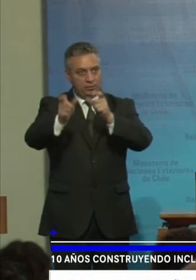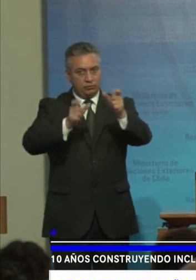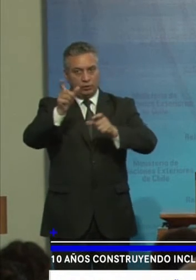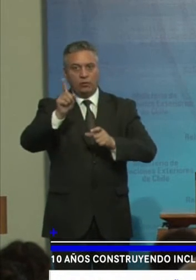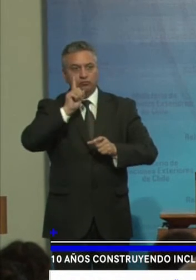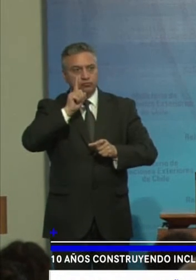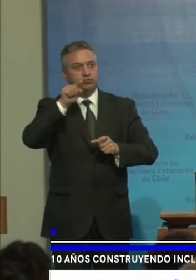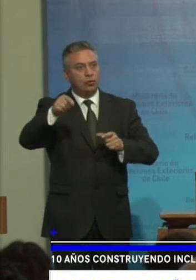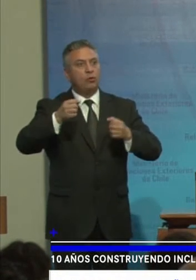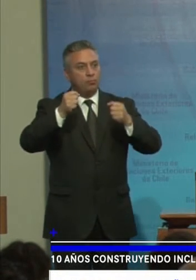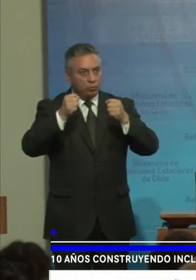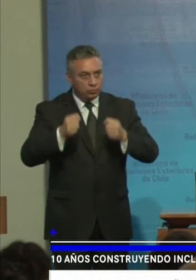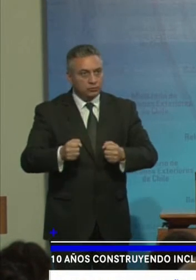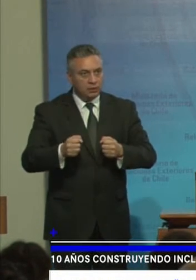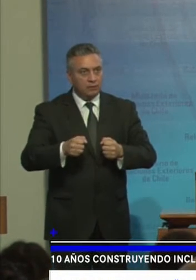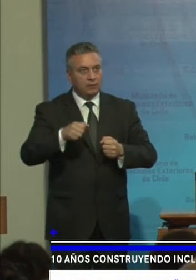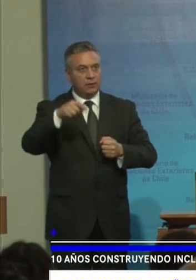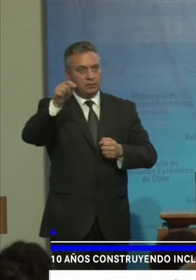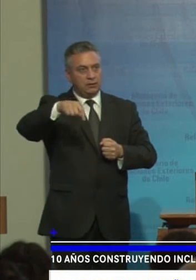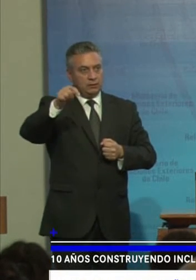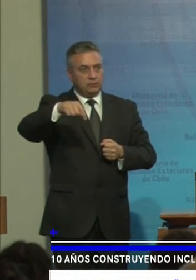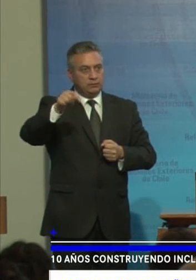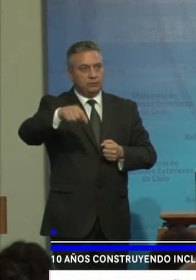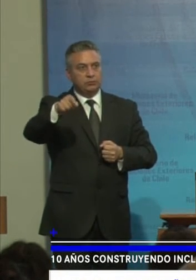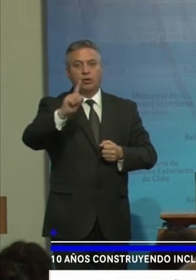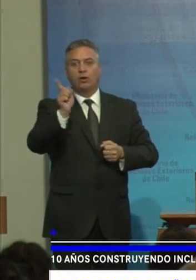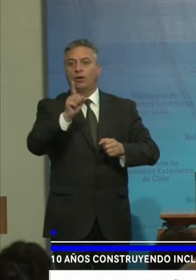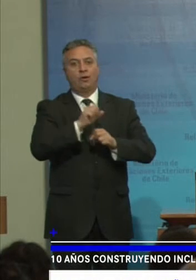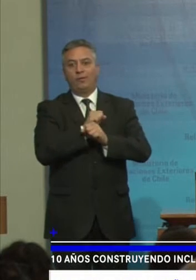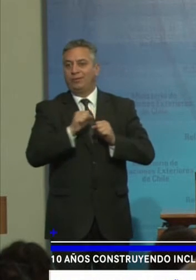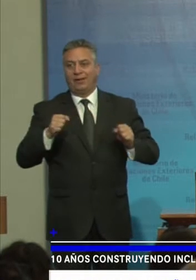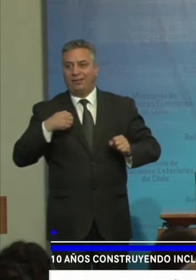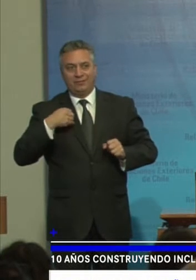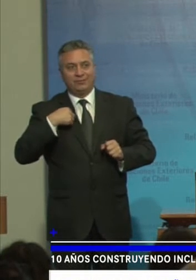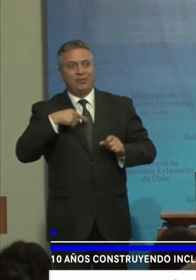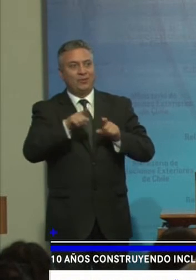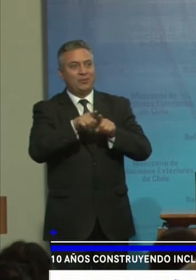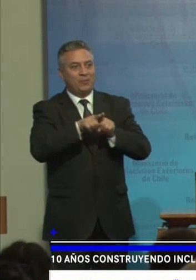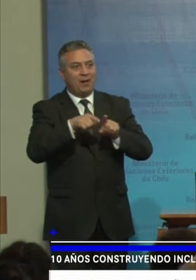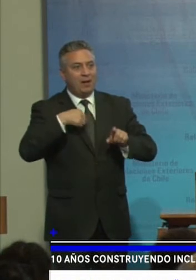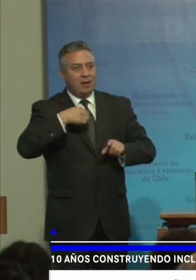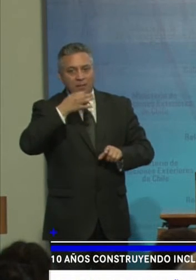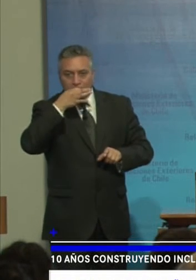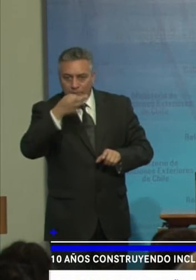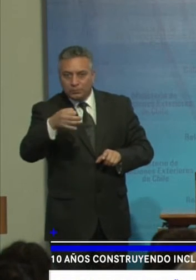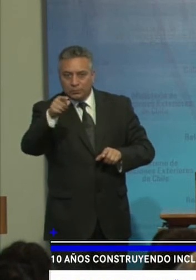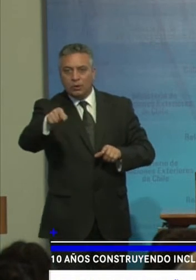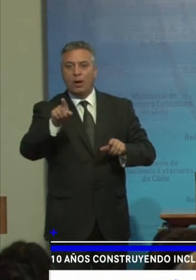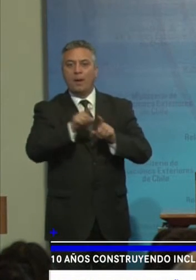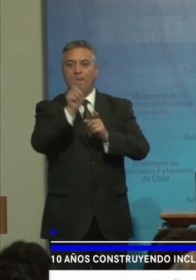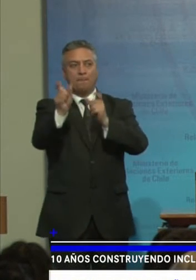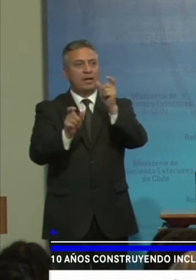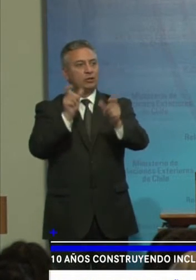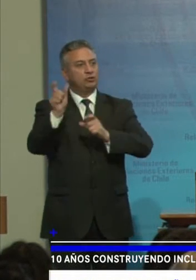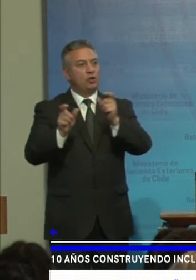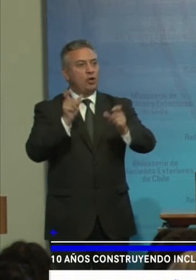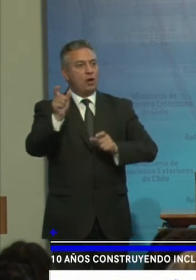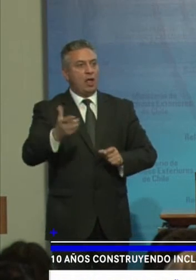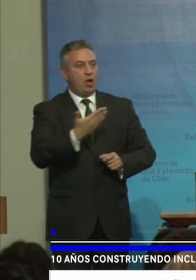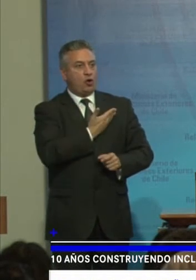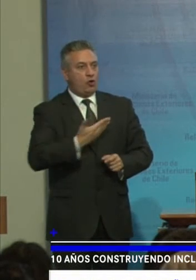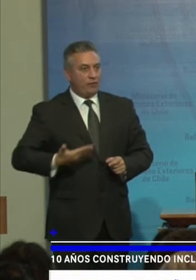Esta instancia No puedo dejar De mencionar Aparte de las personas De gobierno De